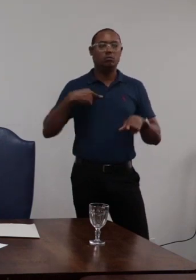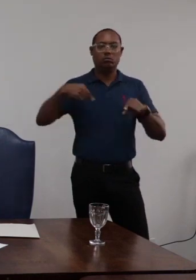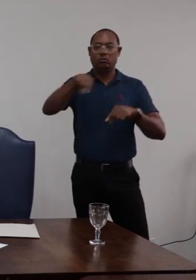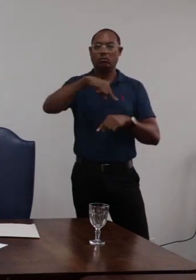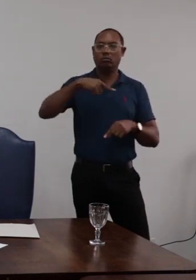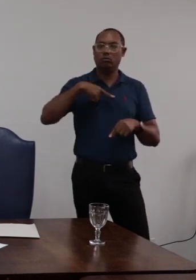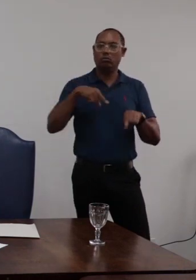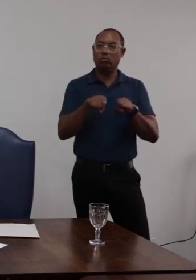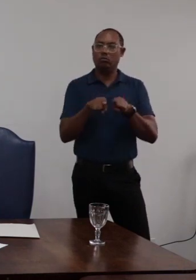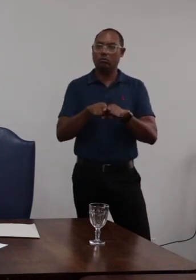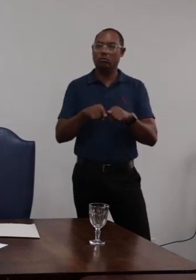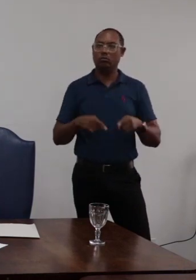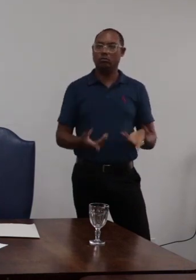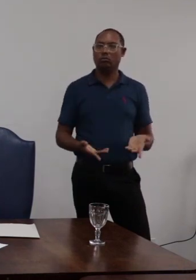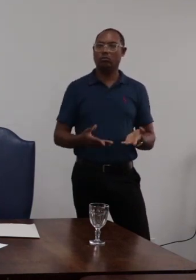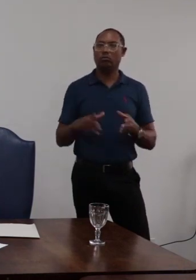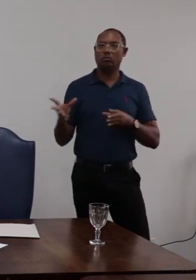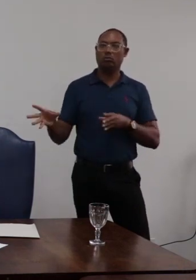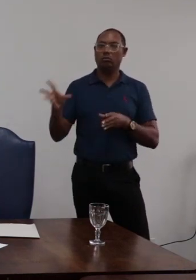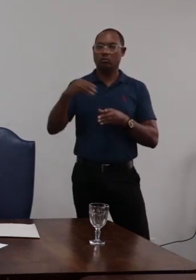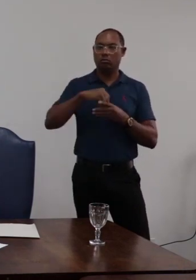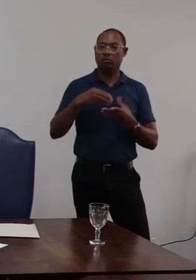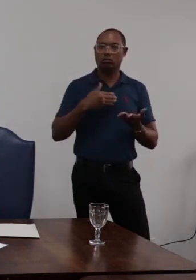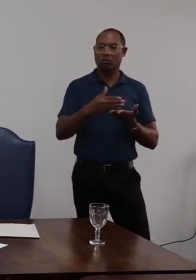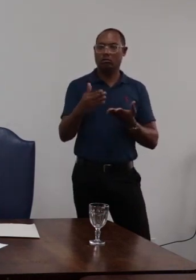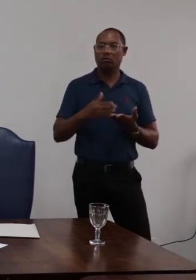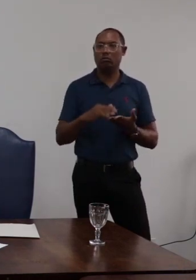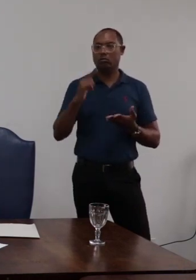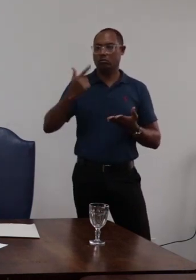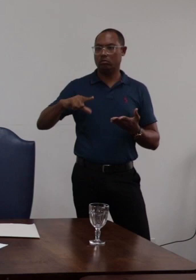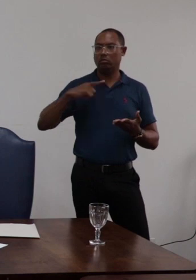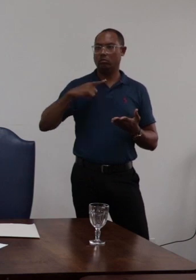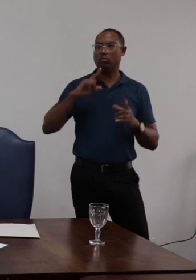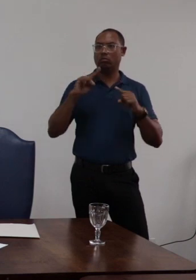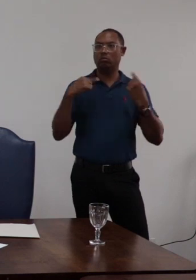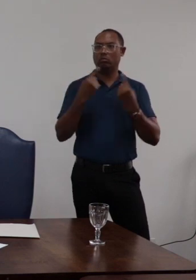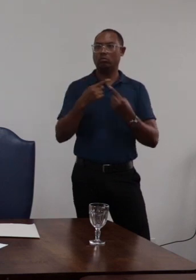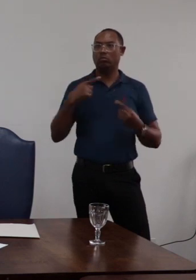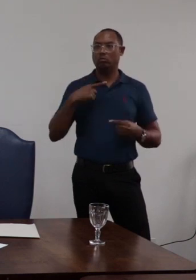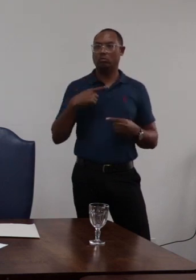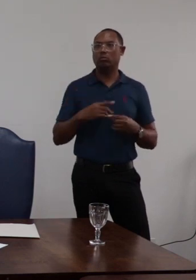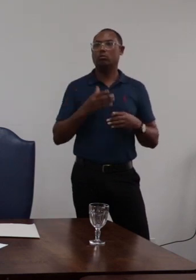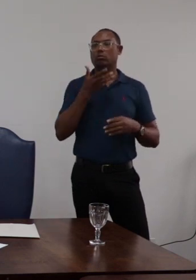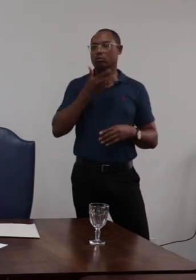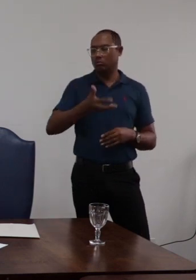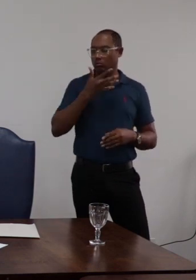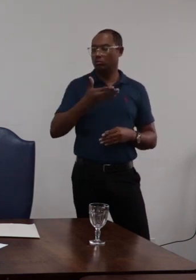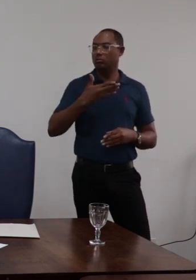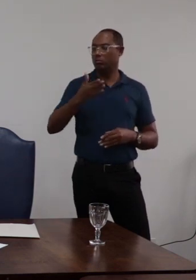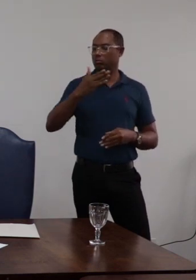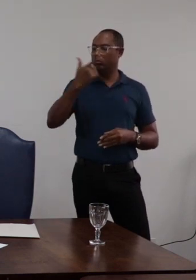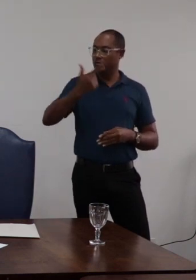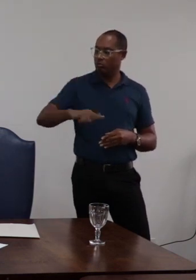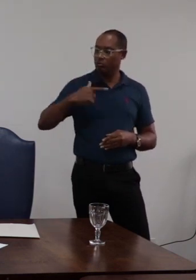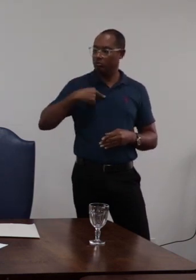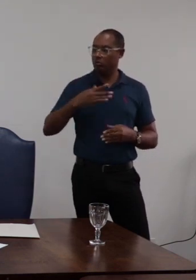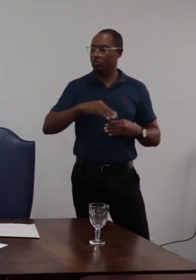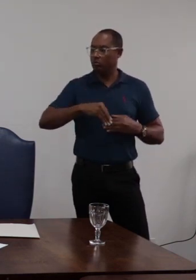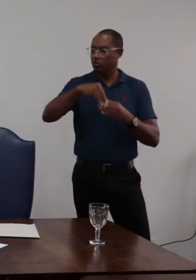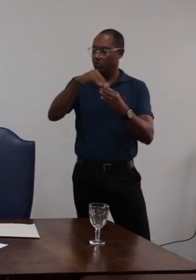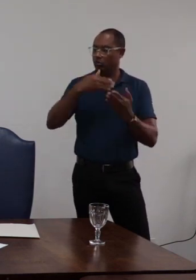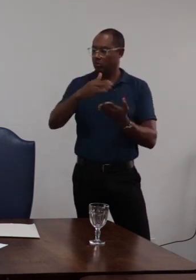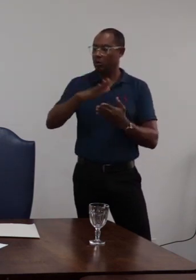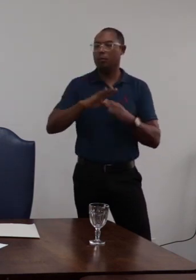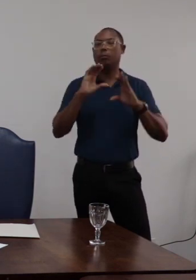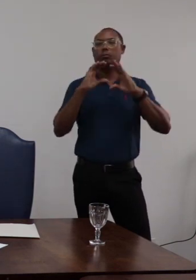nós trouxemos novamente essa peça aqui na reunião de dezembro e encaminhamos pelo encaminhamento